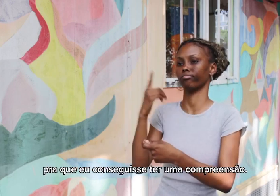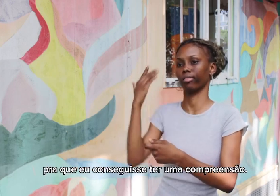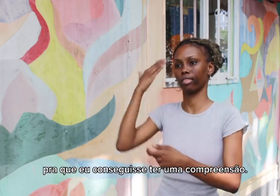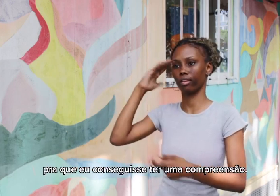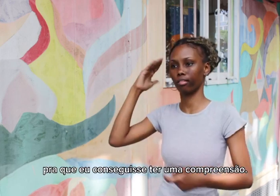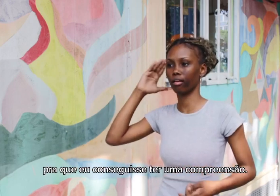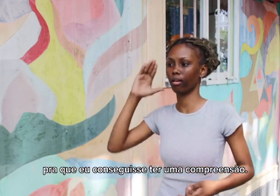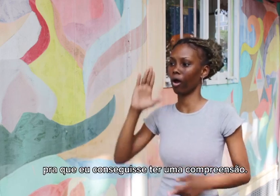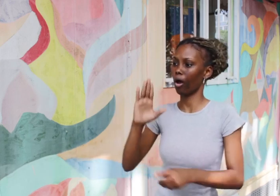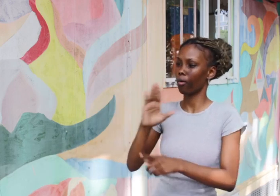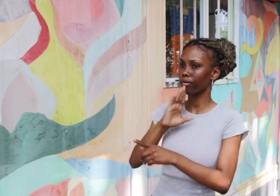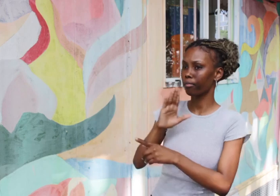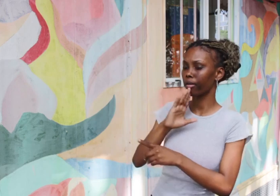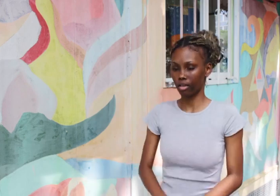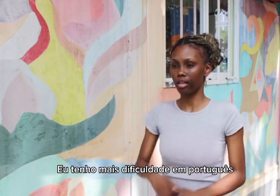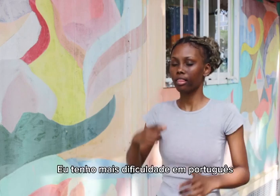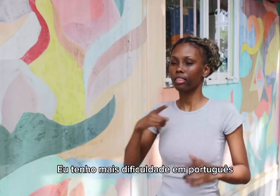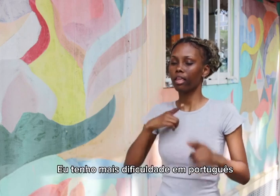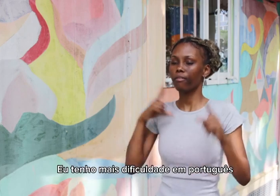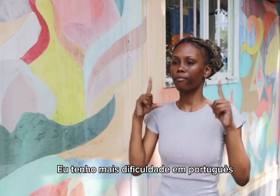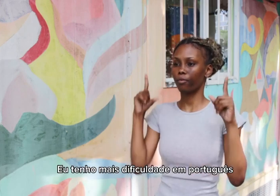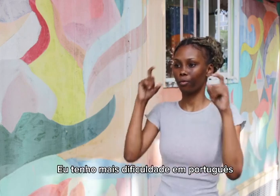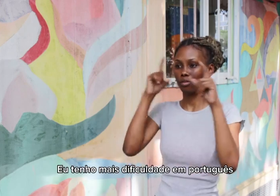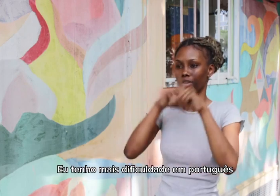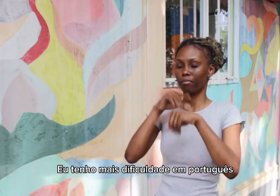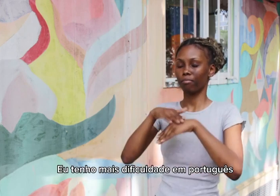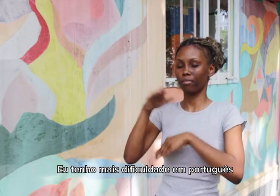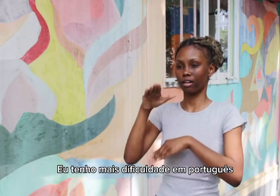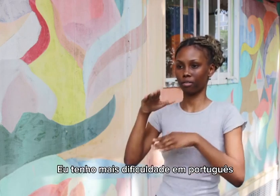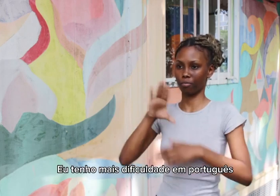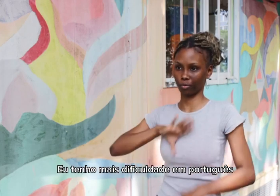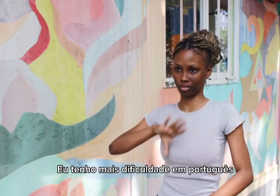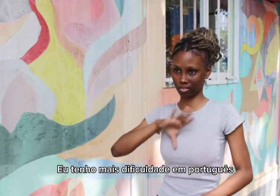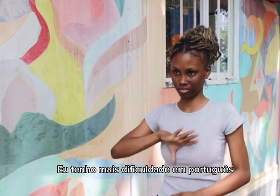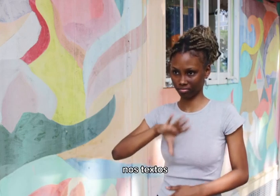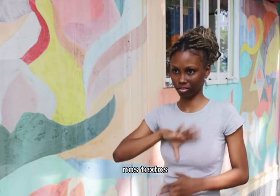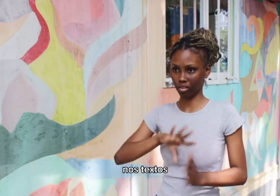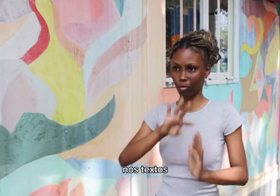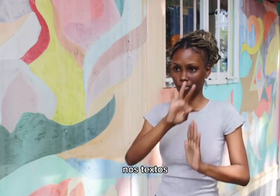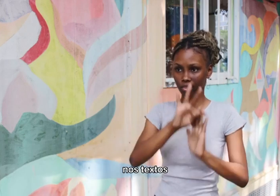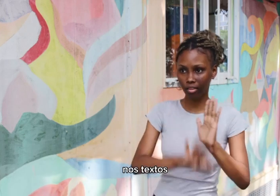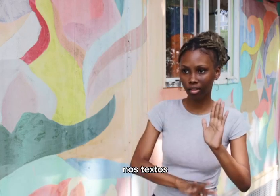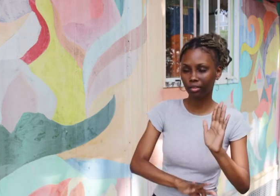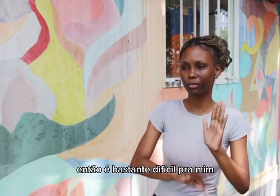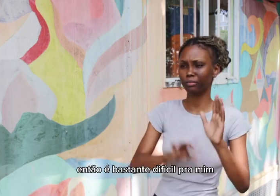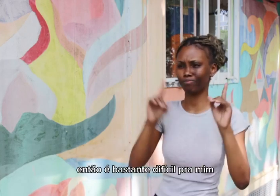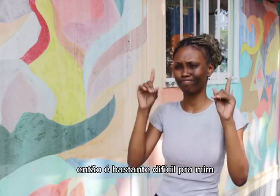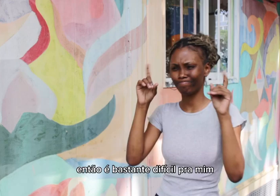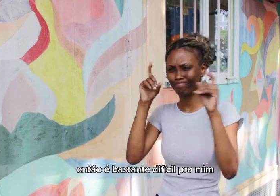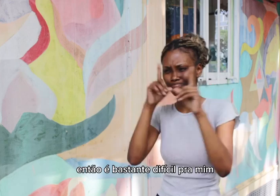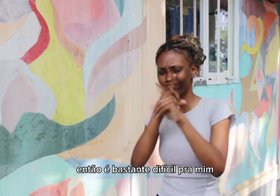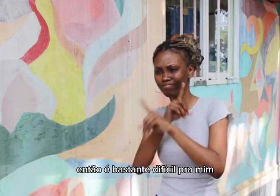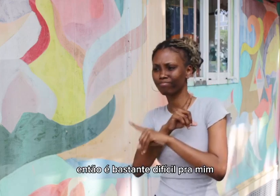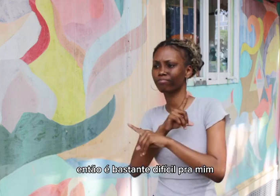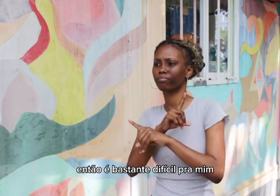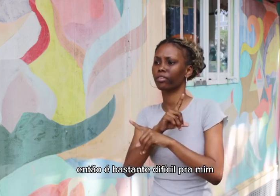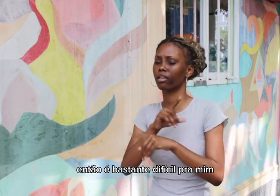Eu tenho dificuldade no português, nos textos. Então é bastante difícil para mim. Alguns professores compreendem que eu sou